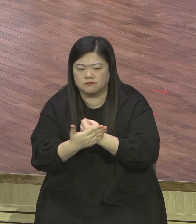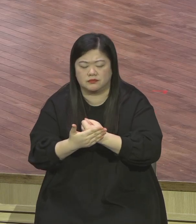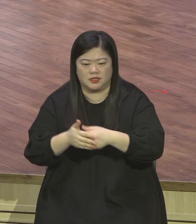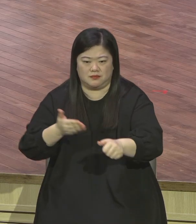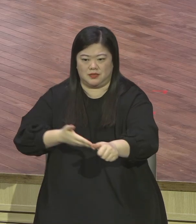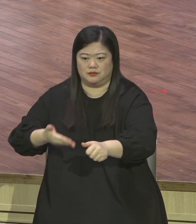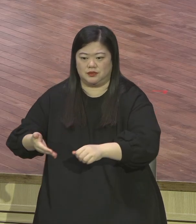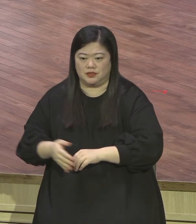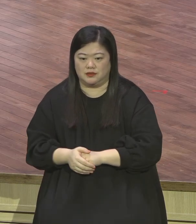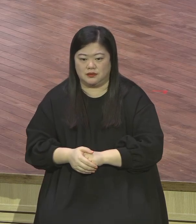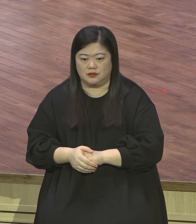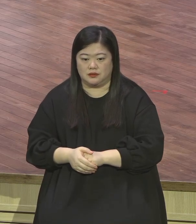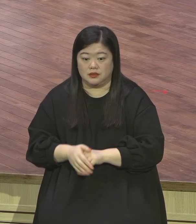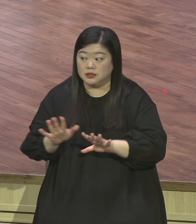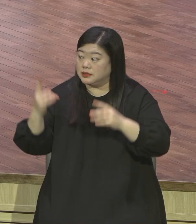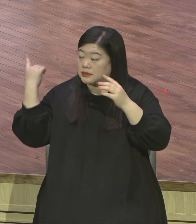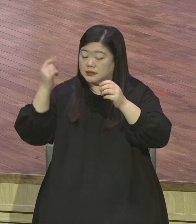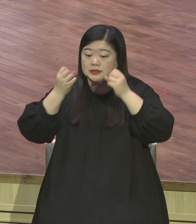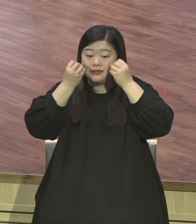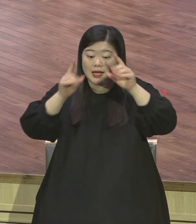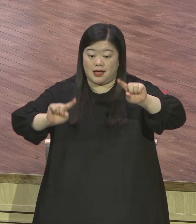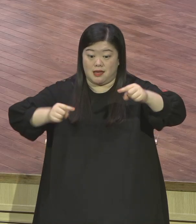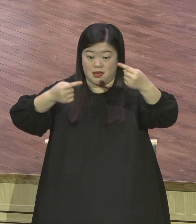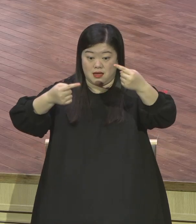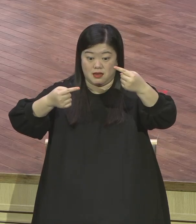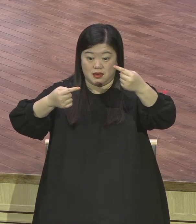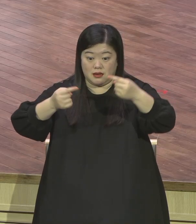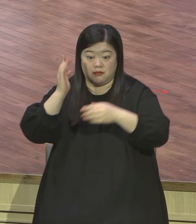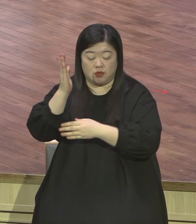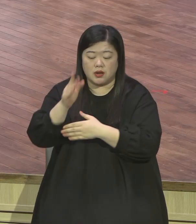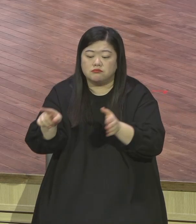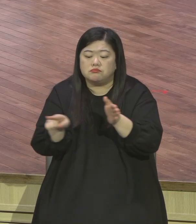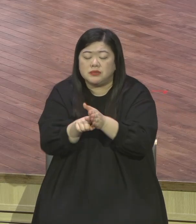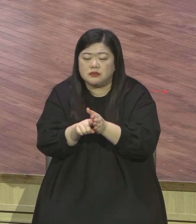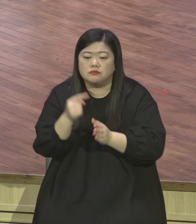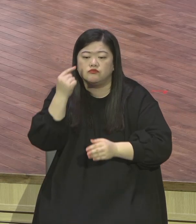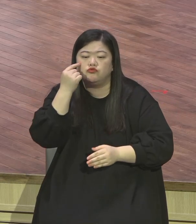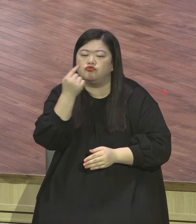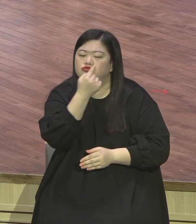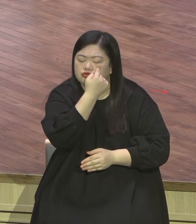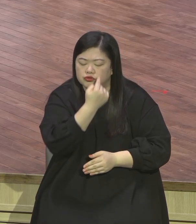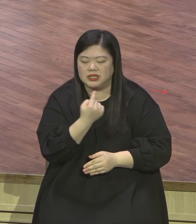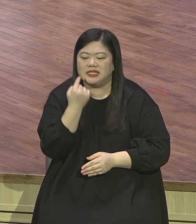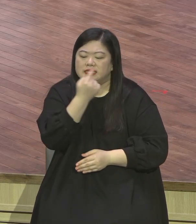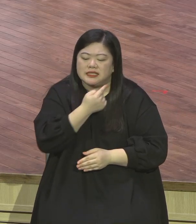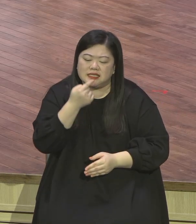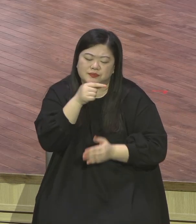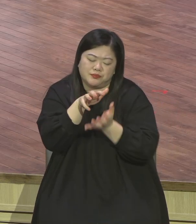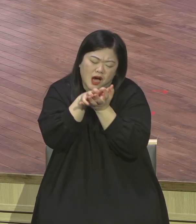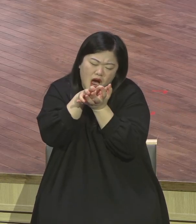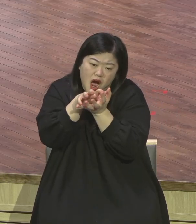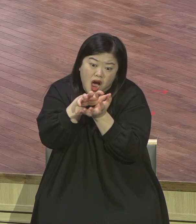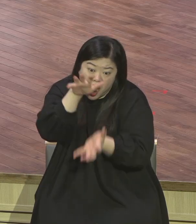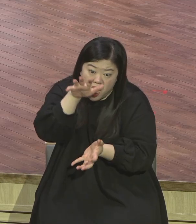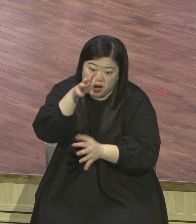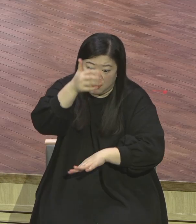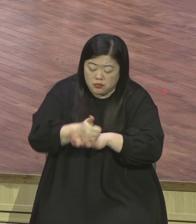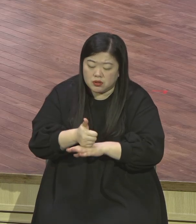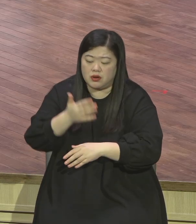믿음의 입을 이유 없어요 믿음의 입을 크게 열어야 돼요 그러면 만족하게 채우시는 하나님의